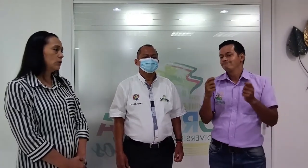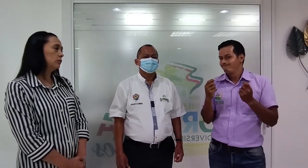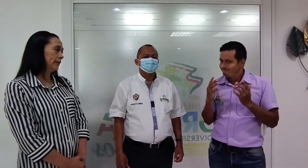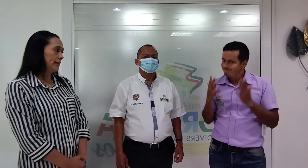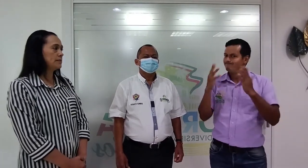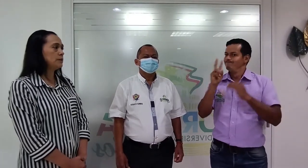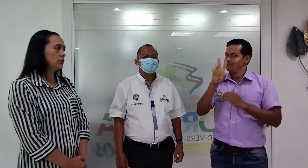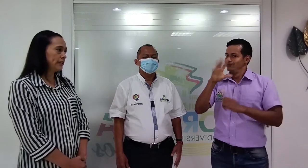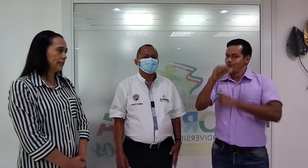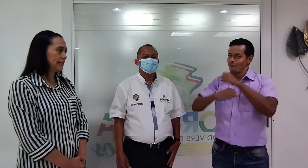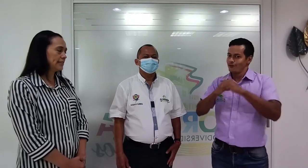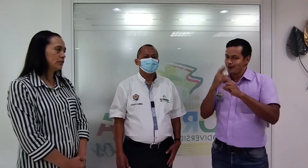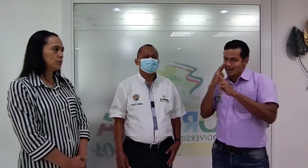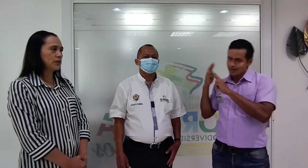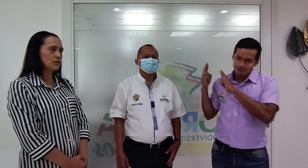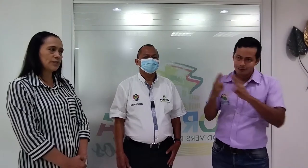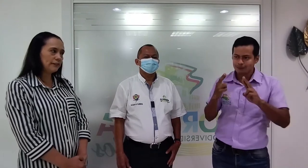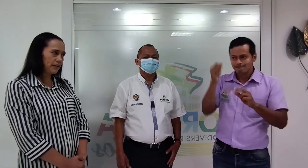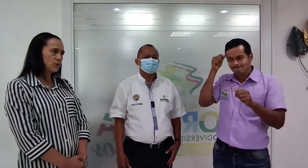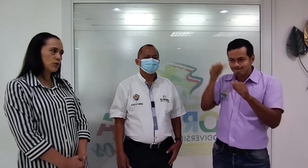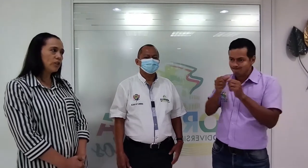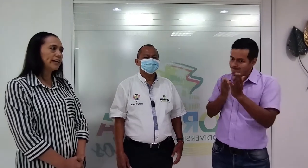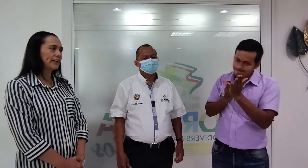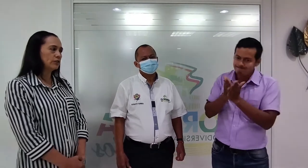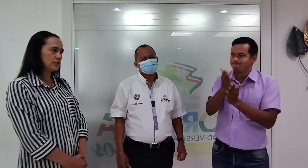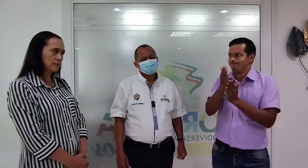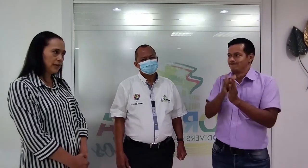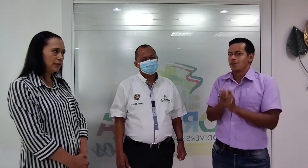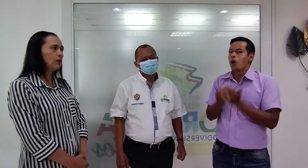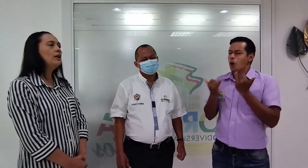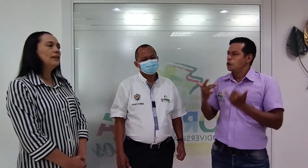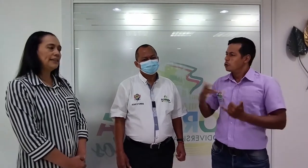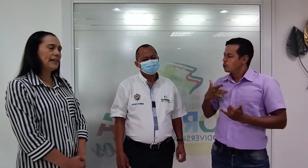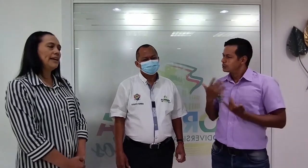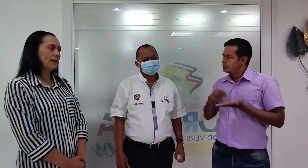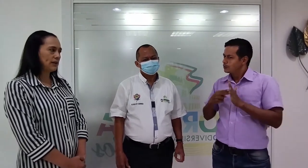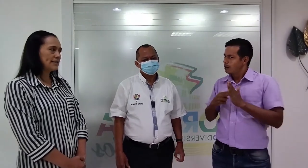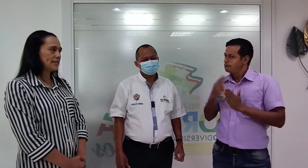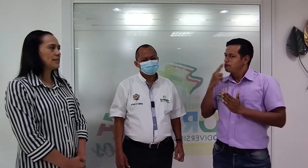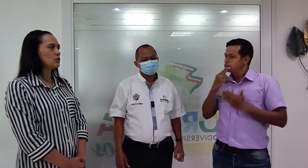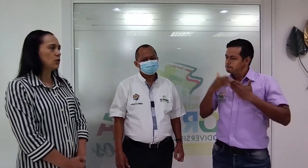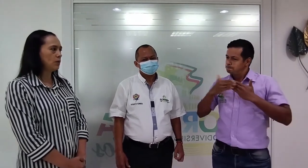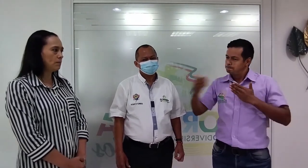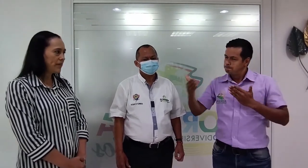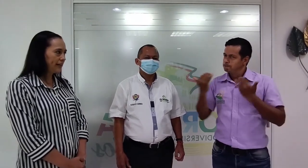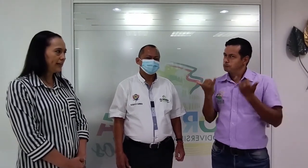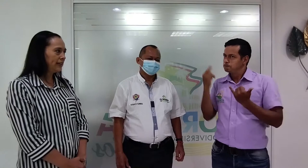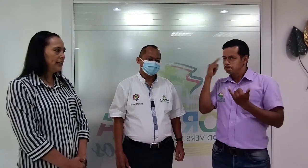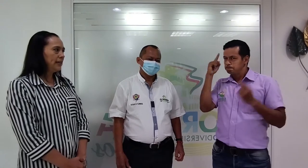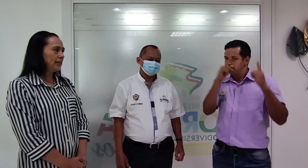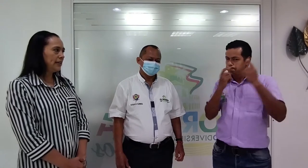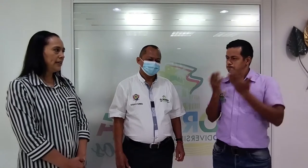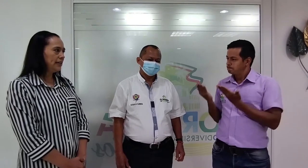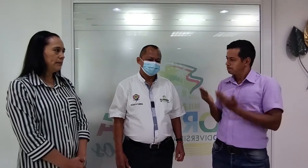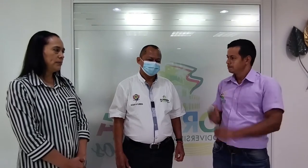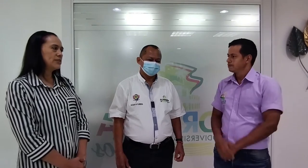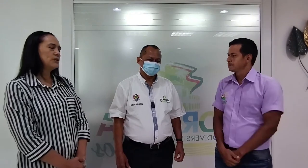comunidades minoritarias. Entonces, por eso celebramos hoy el reconocimiento de la lengua de señas colombiana y pues me